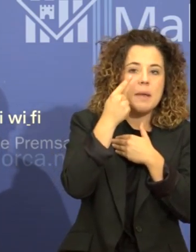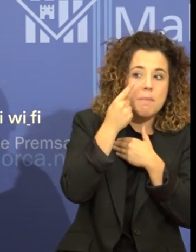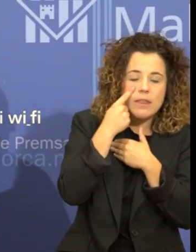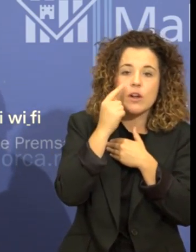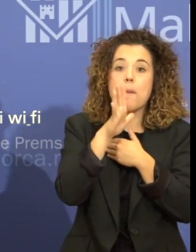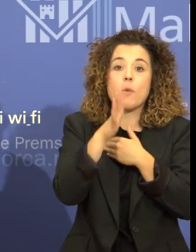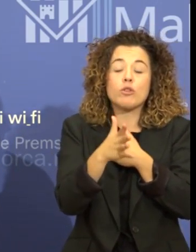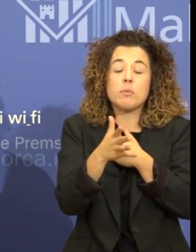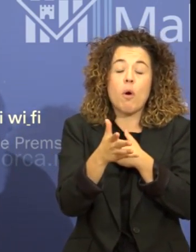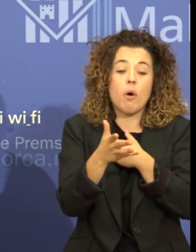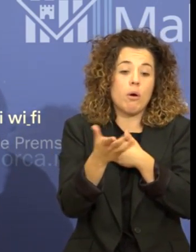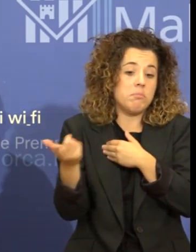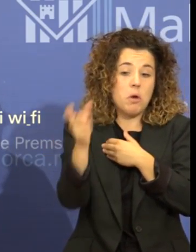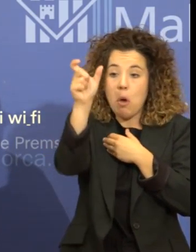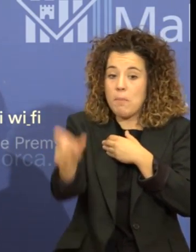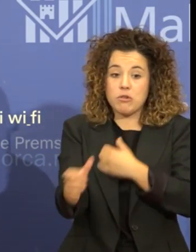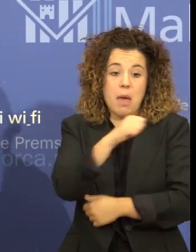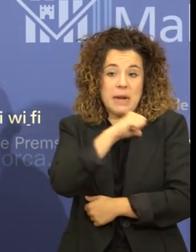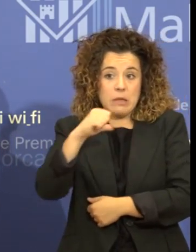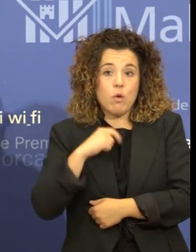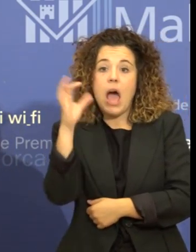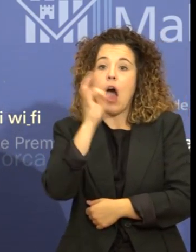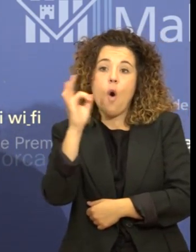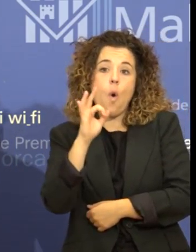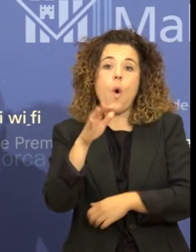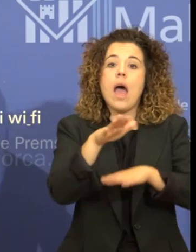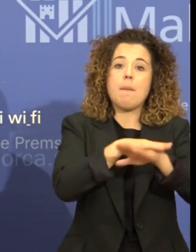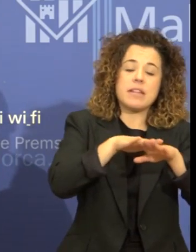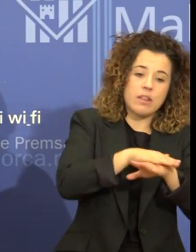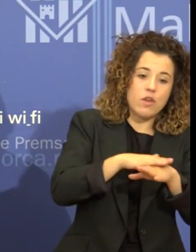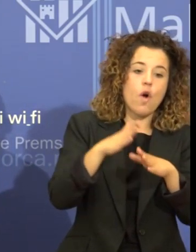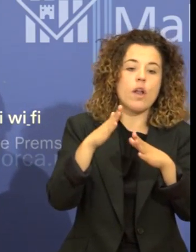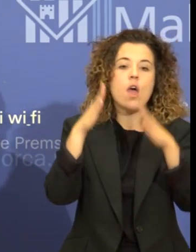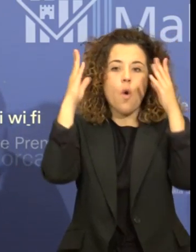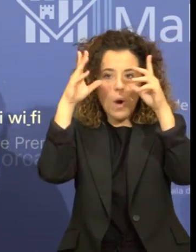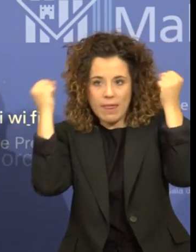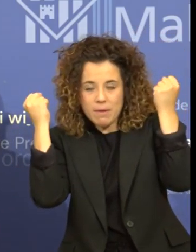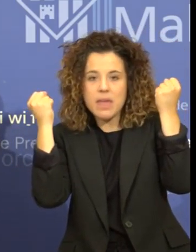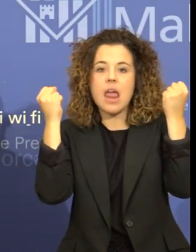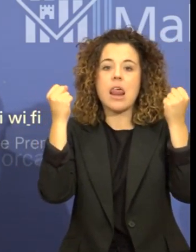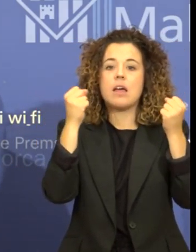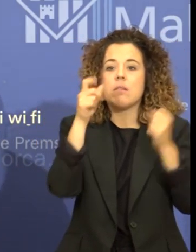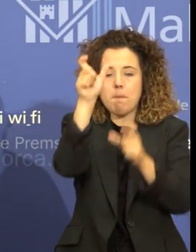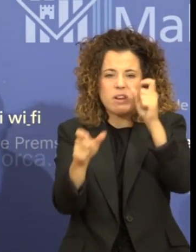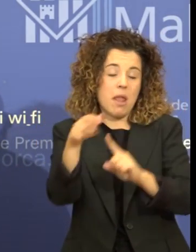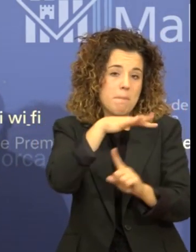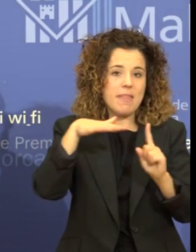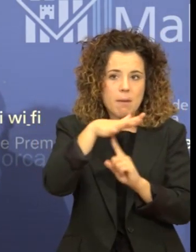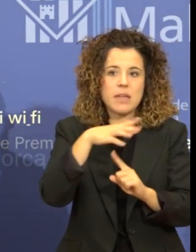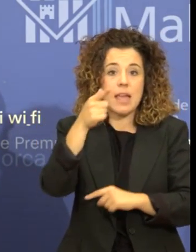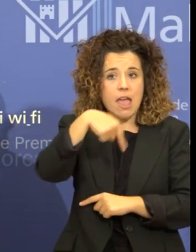de particulars o d'altres administracions, com per exemple, et ser pronada la Guàrdia Civil, agents de medi ambient, però la llei també